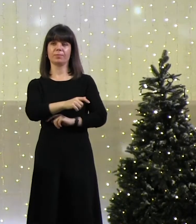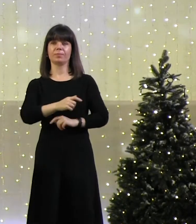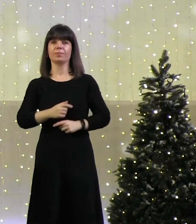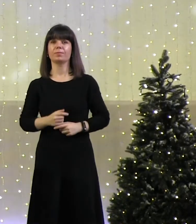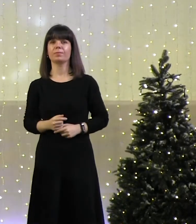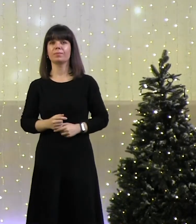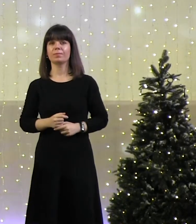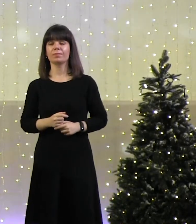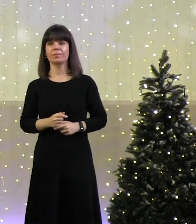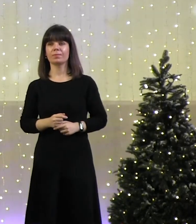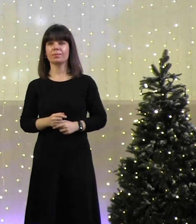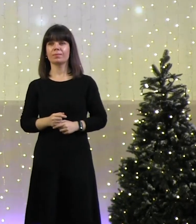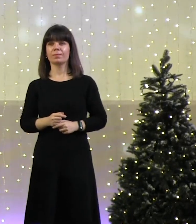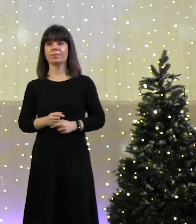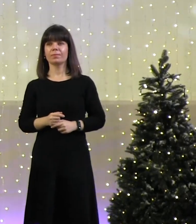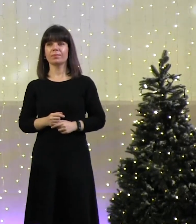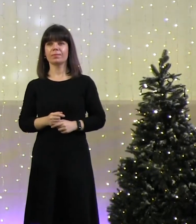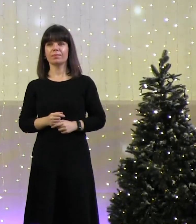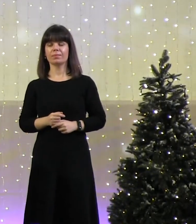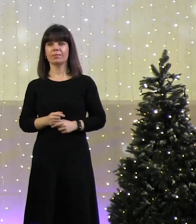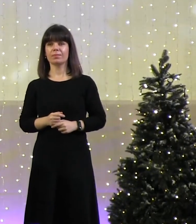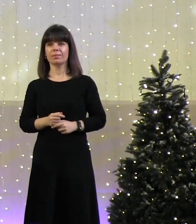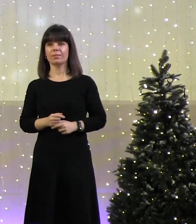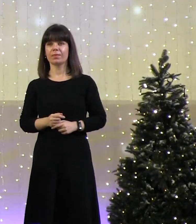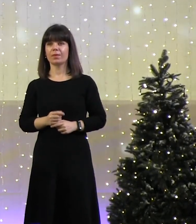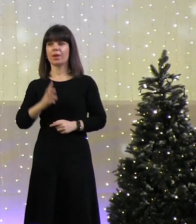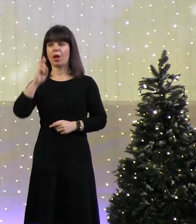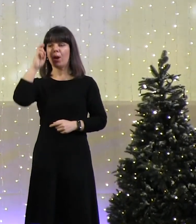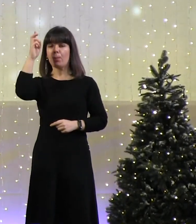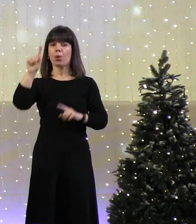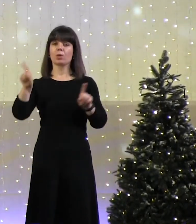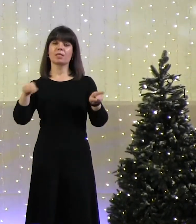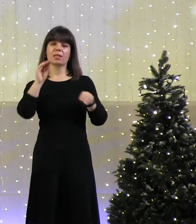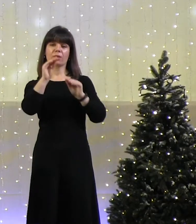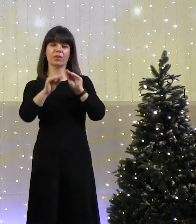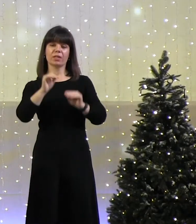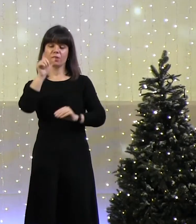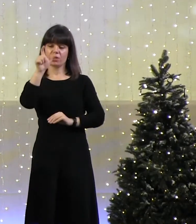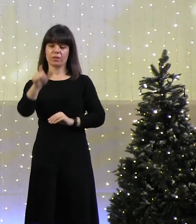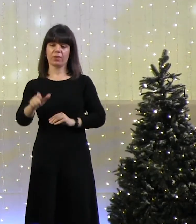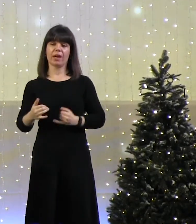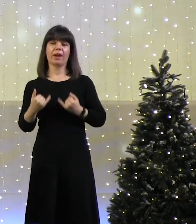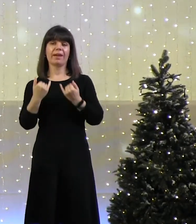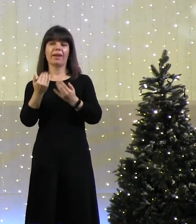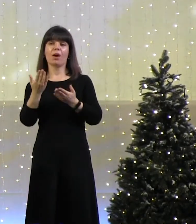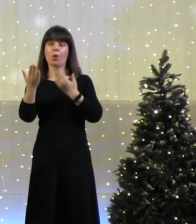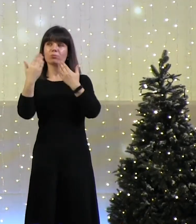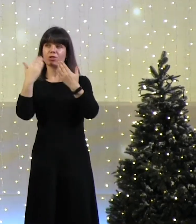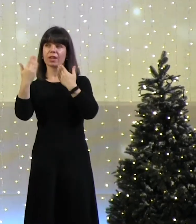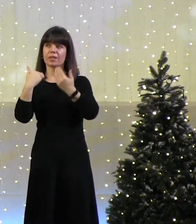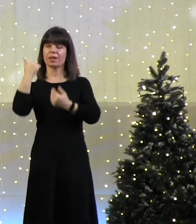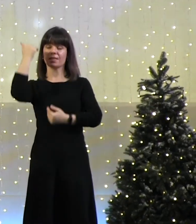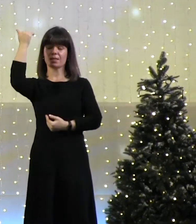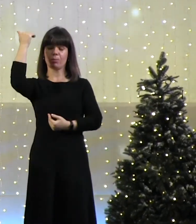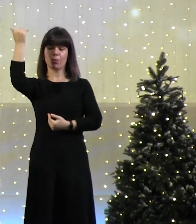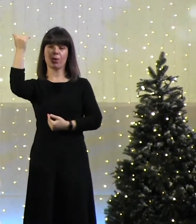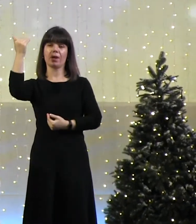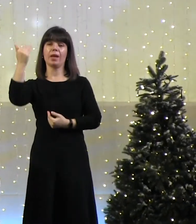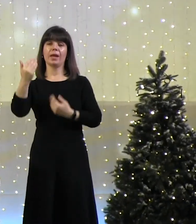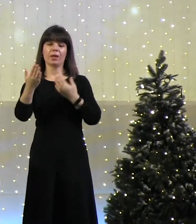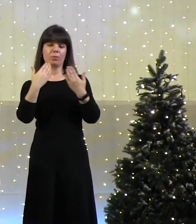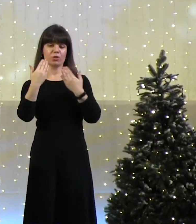Материализовал это. Итак, Бог сотворил человека для общения с собой и другими людьми. Это наше